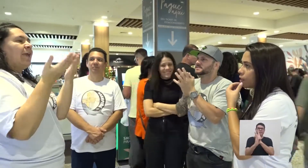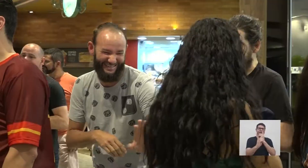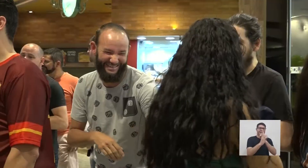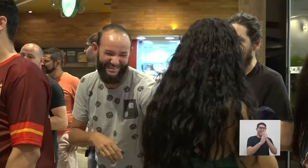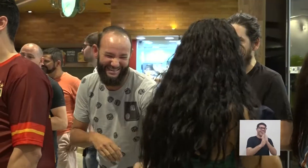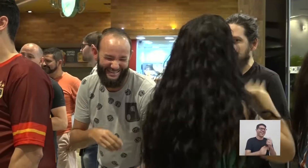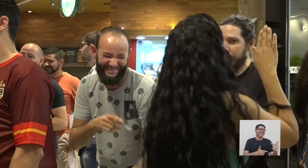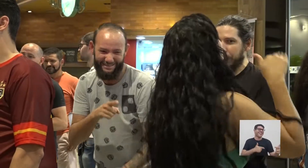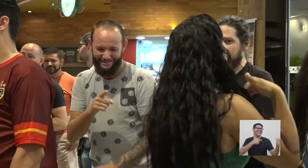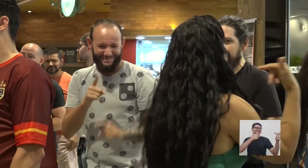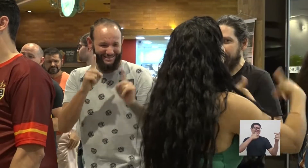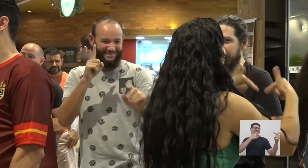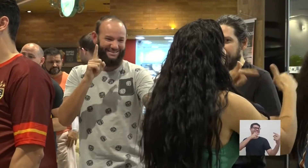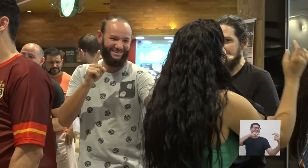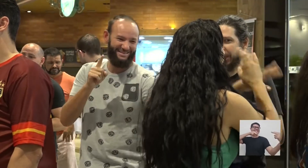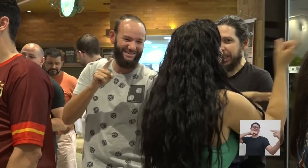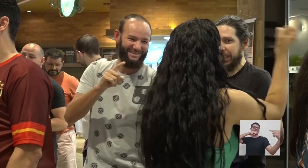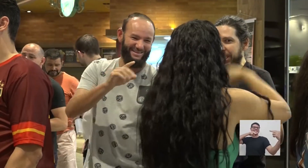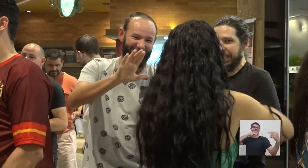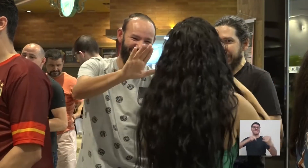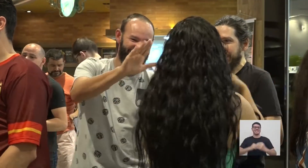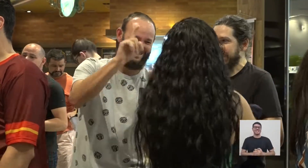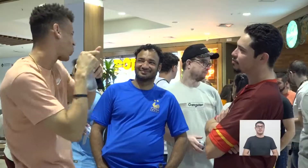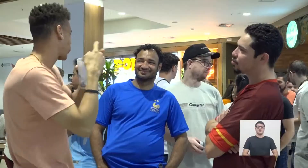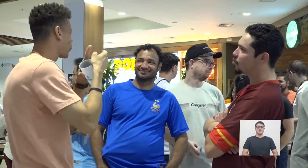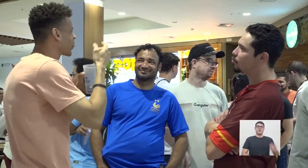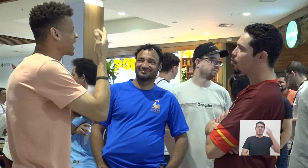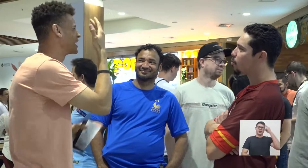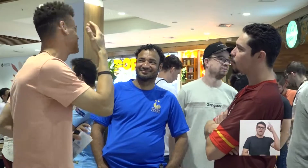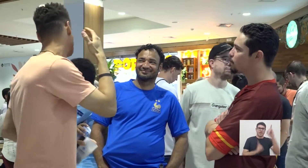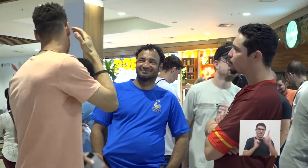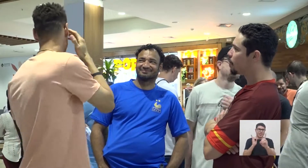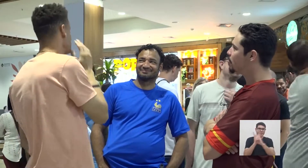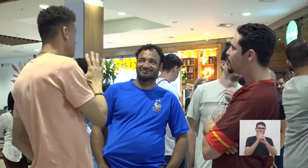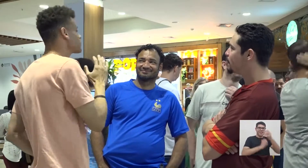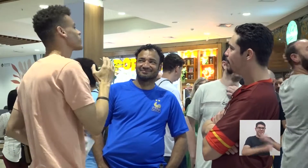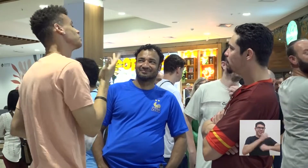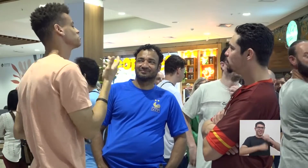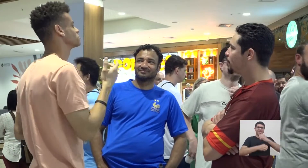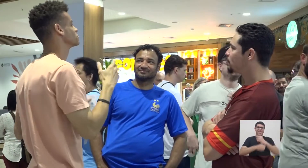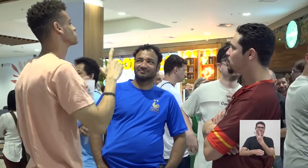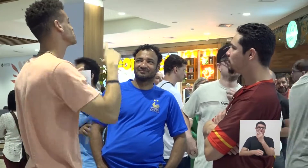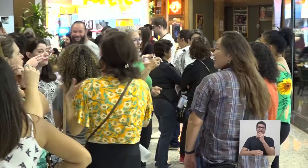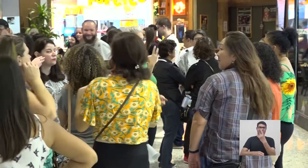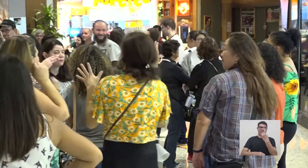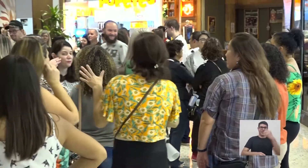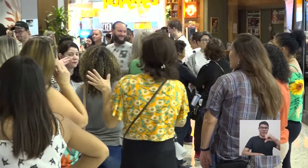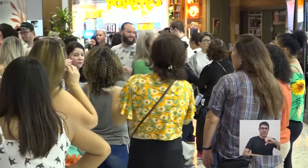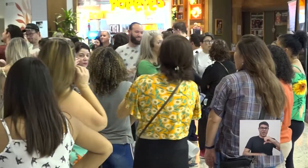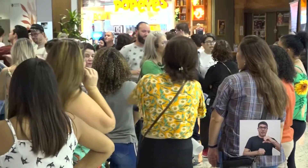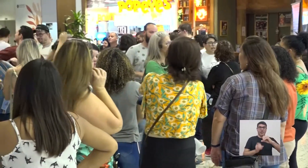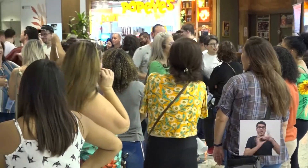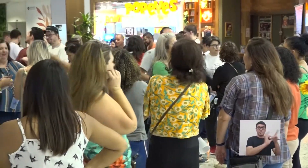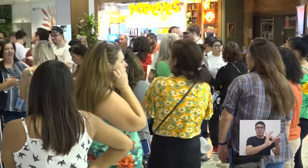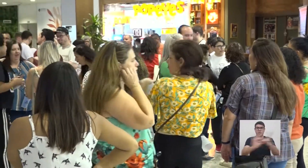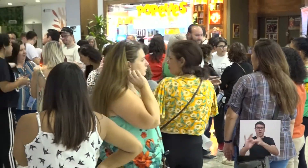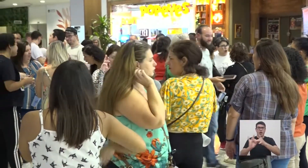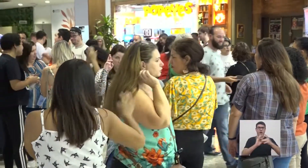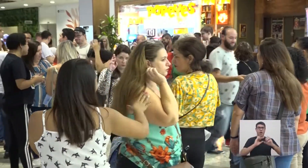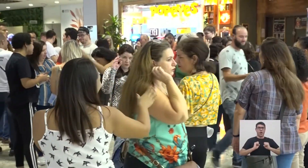transmitida pelo sorriso e pelo olhar. A ideia do encontro nasceu em 2019, na necessidade de unir forças por